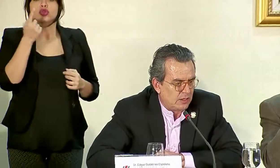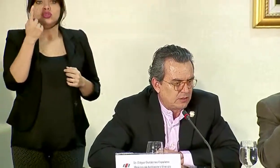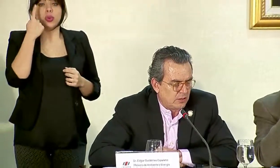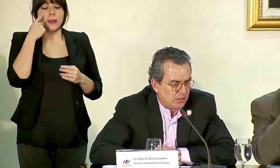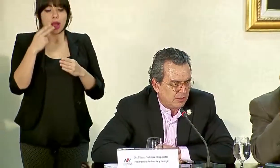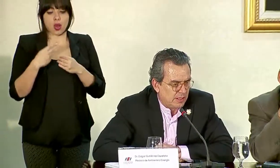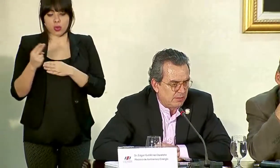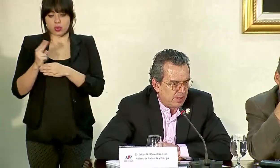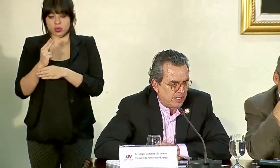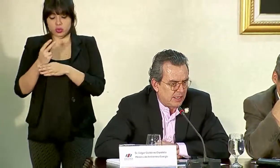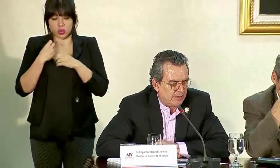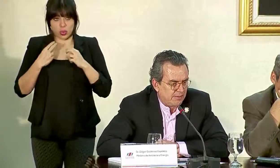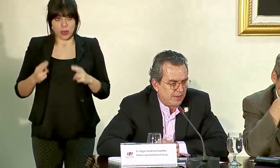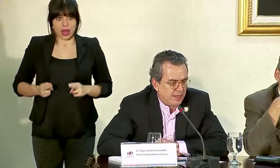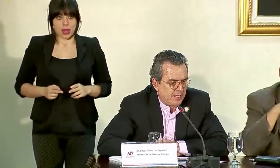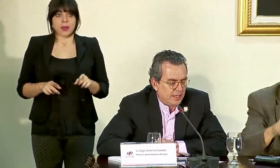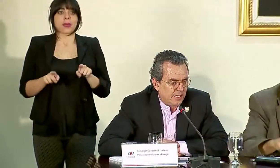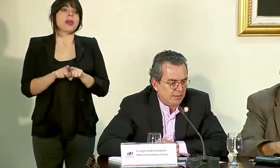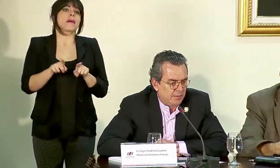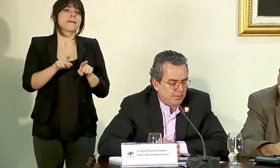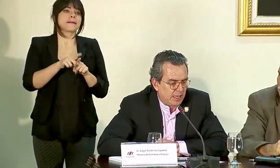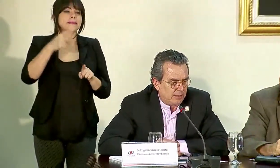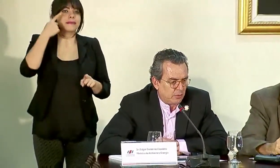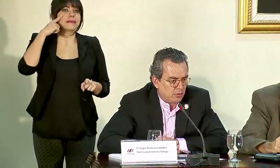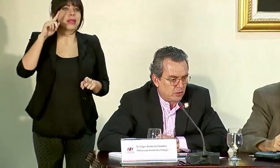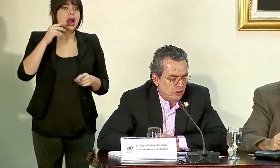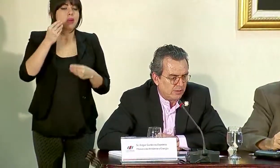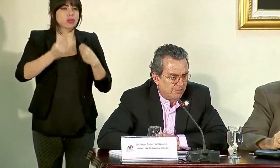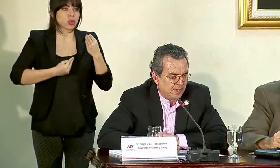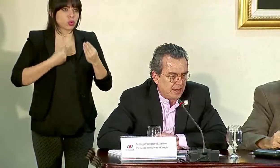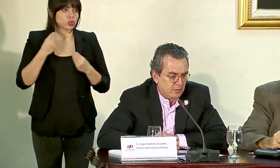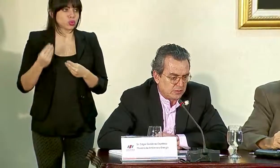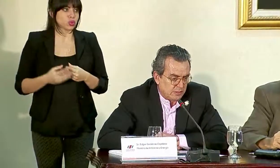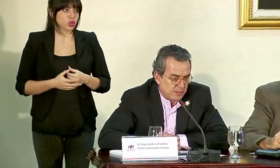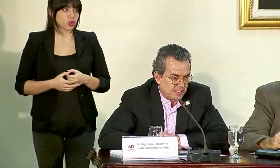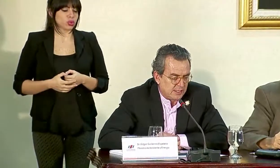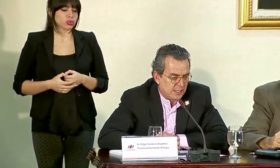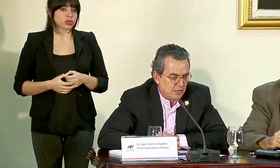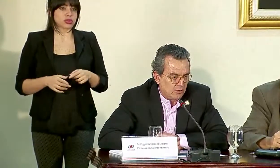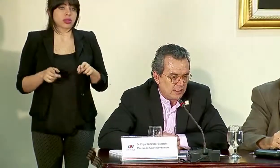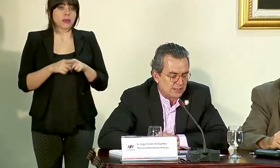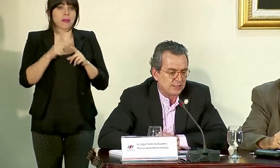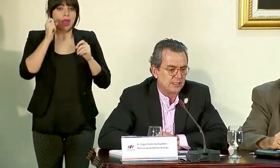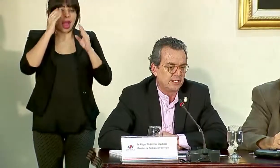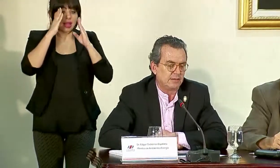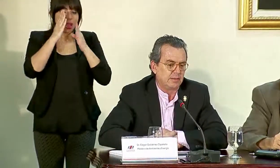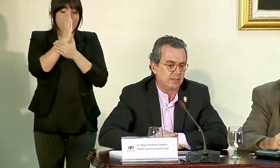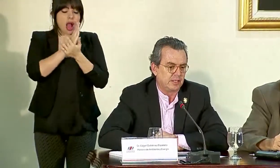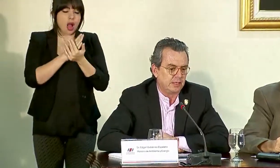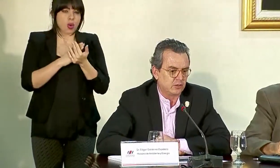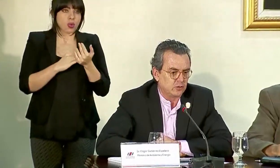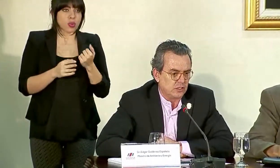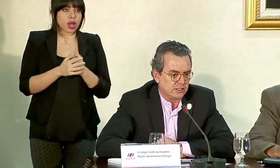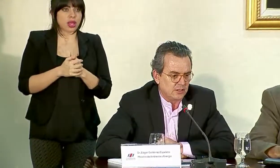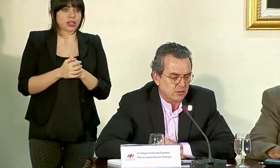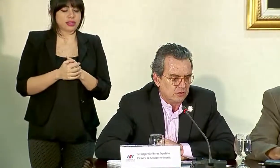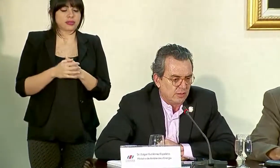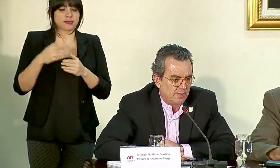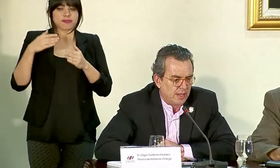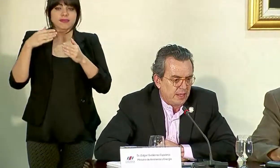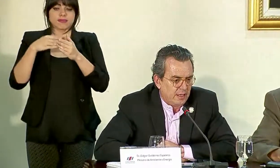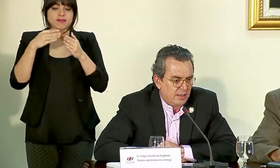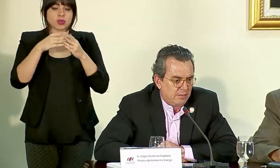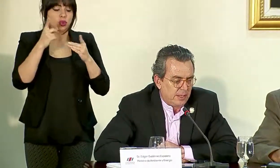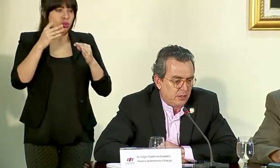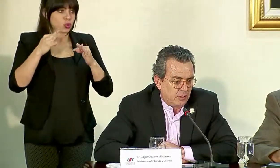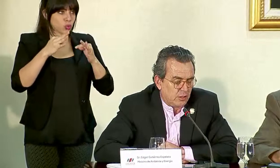consumo humano, sino también para la producción, inclusive para atender algunos emprendimientos turísticos,